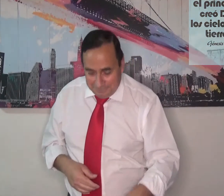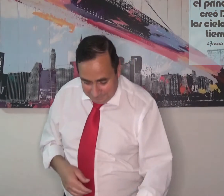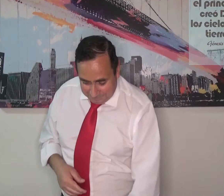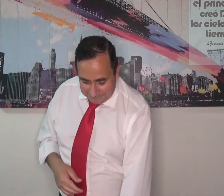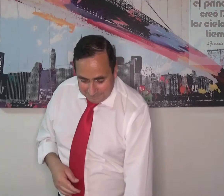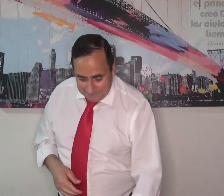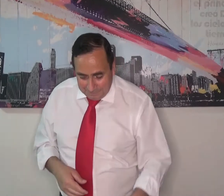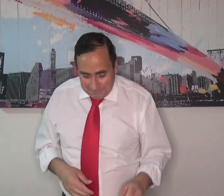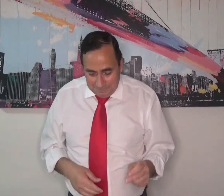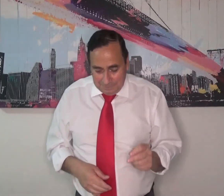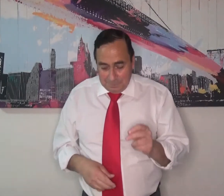inteligencia, con su mente.